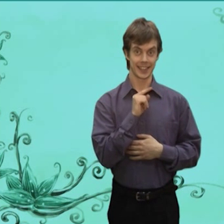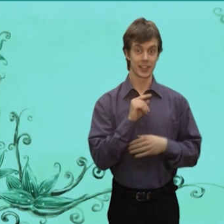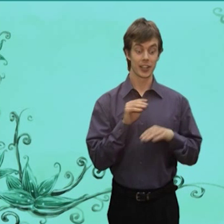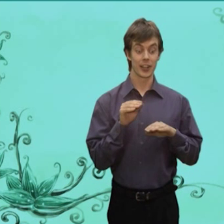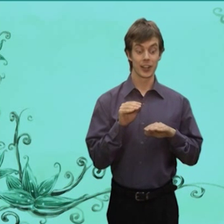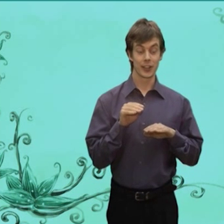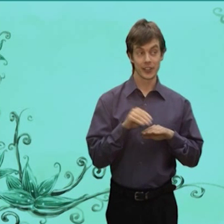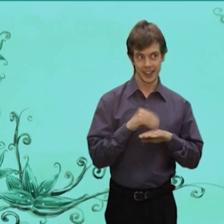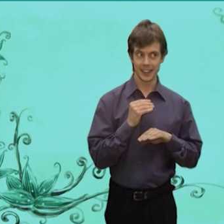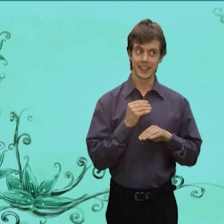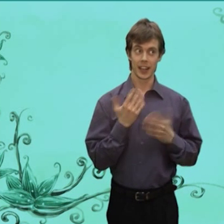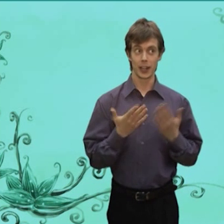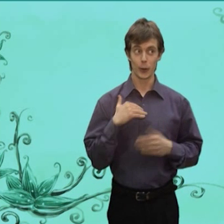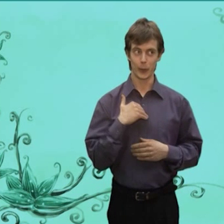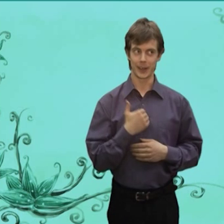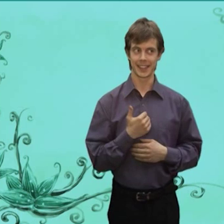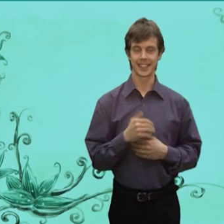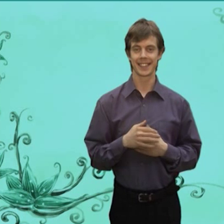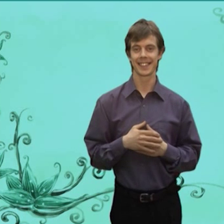Женат Или холост?